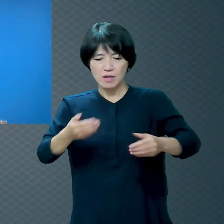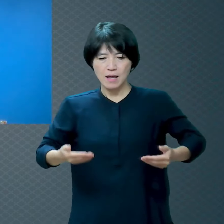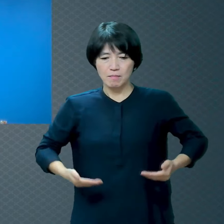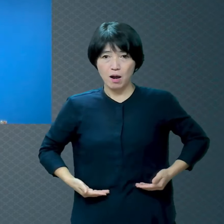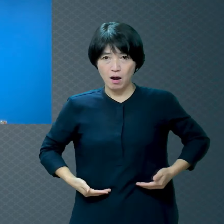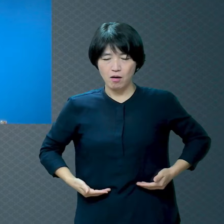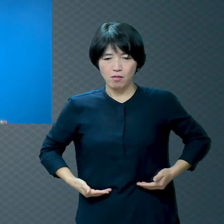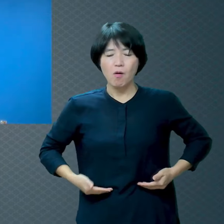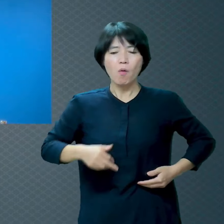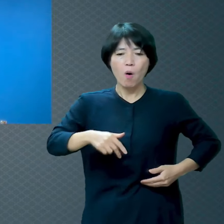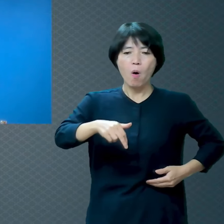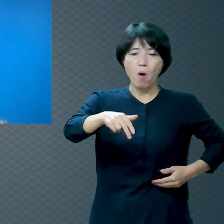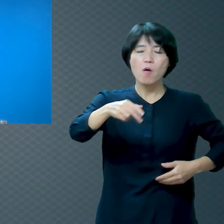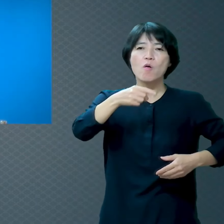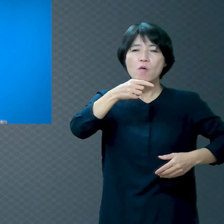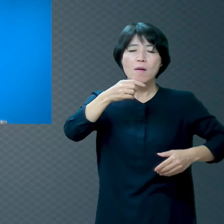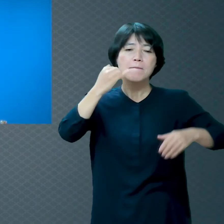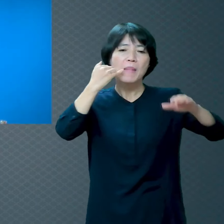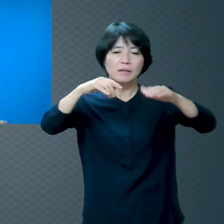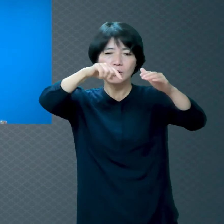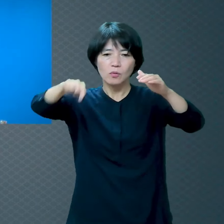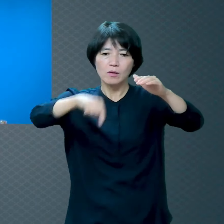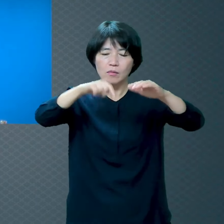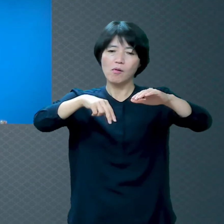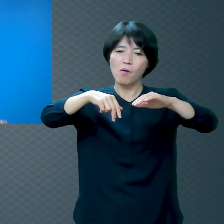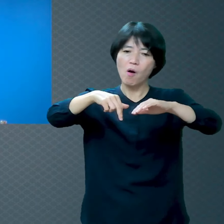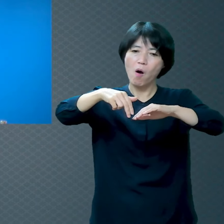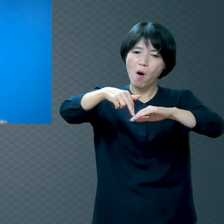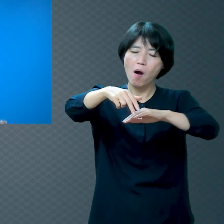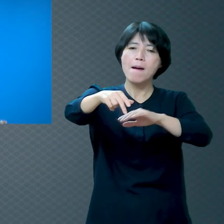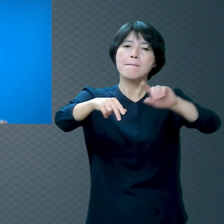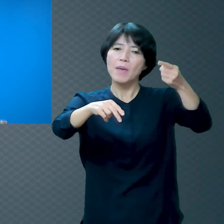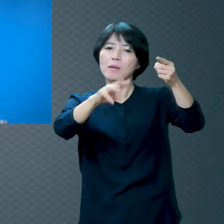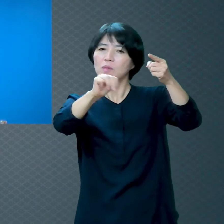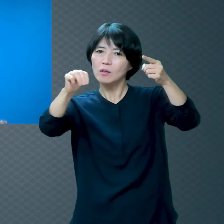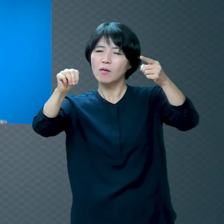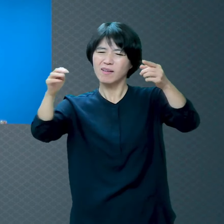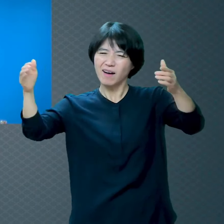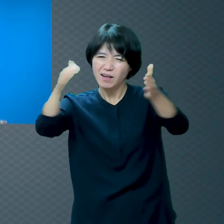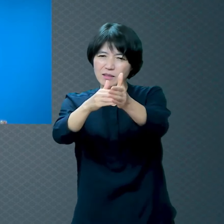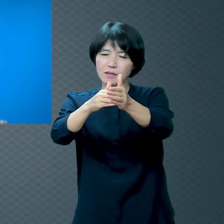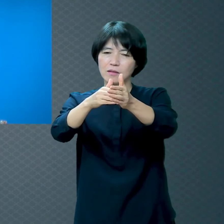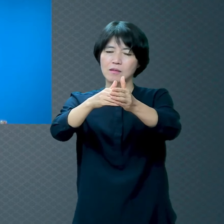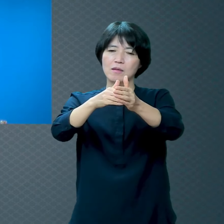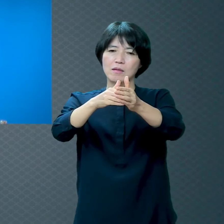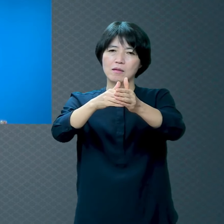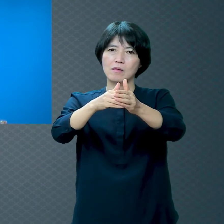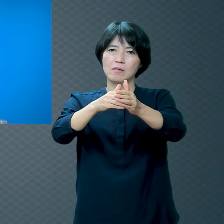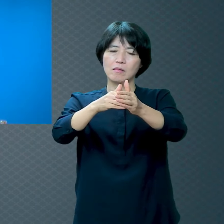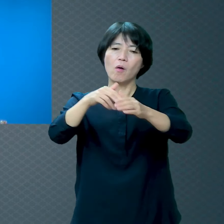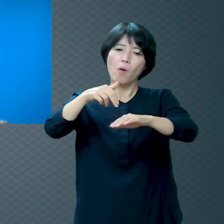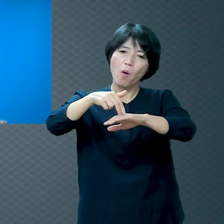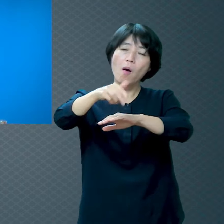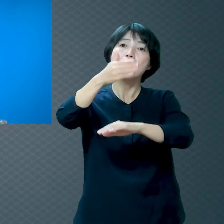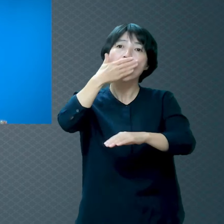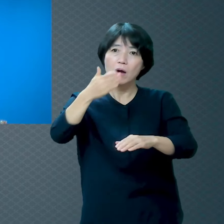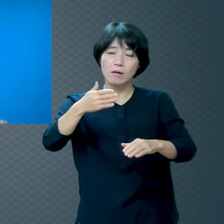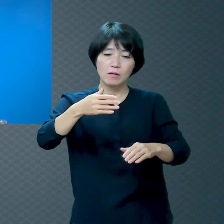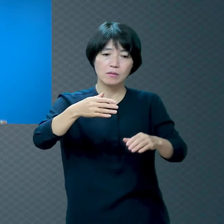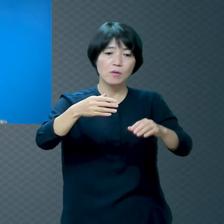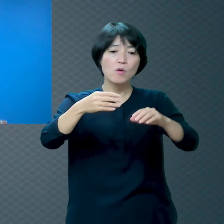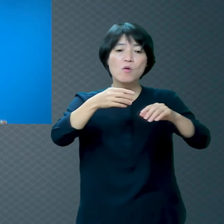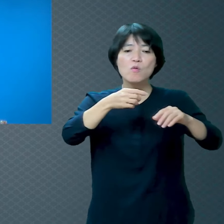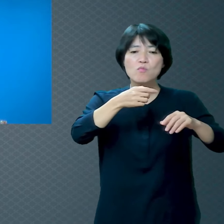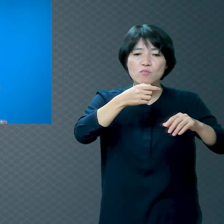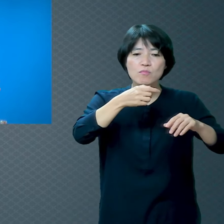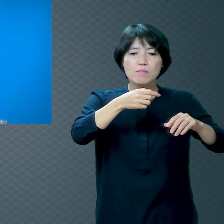슬리퍼를 신고 물안경을 끼고 이렇게 들여다보면 산호 사이에 물고기들이 다 다니는 게